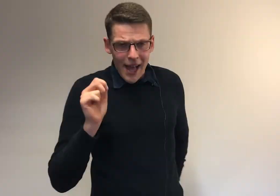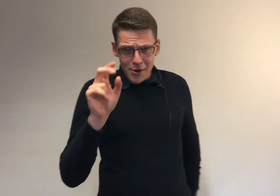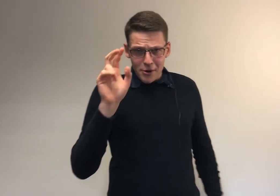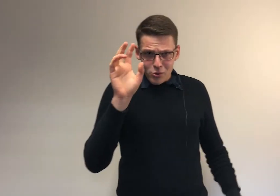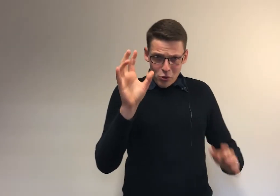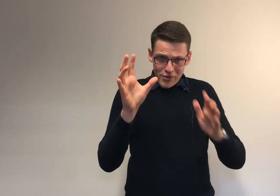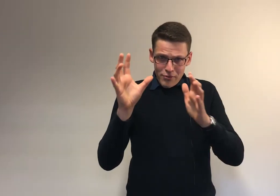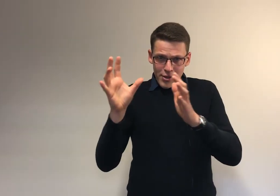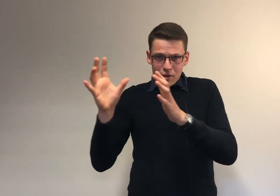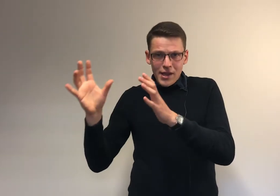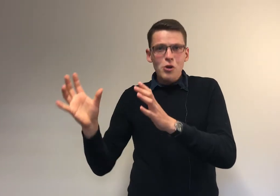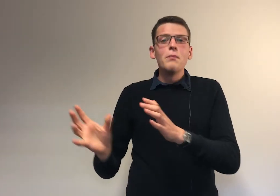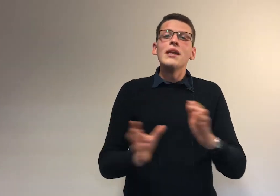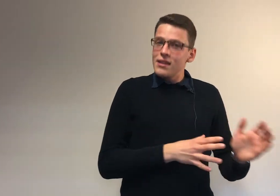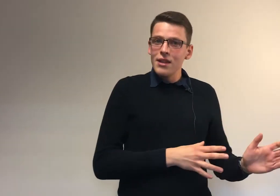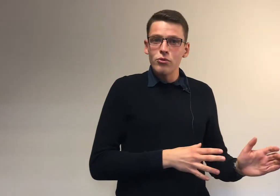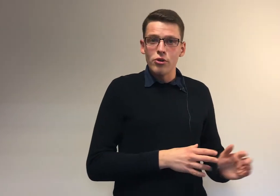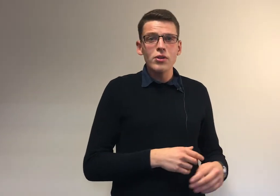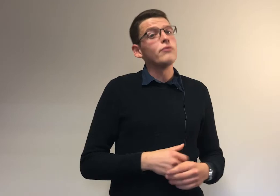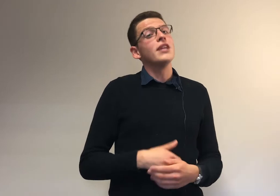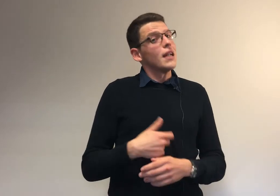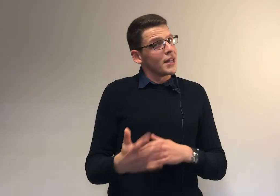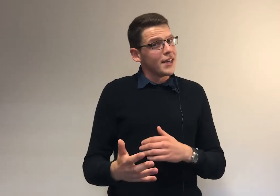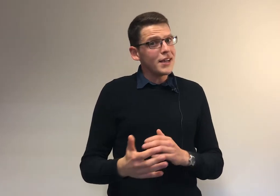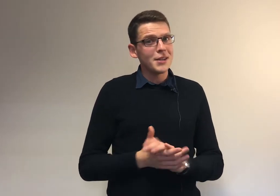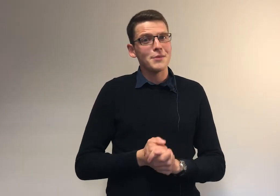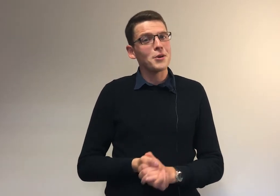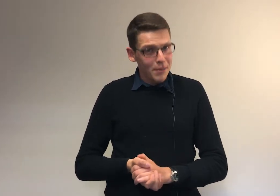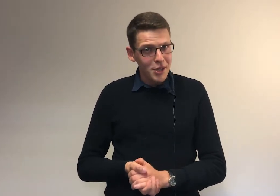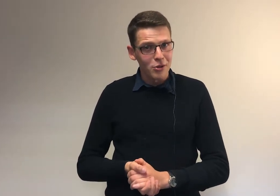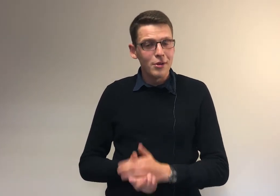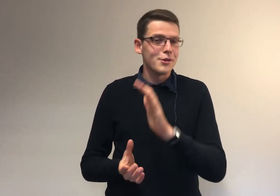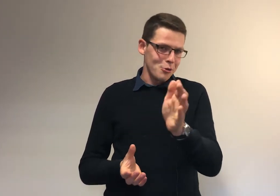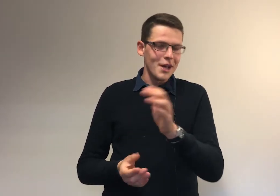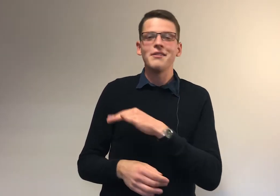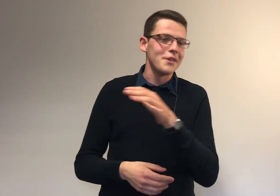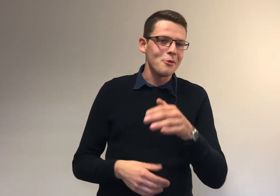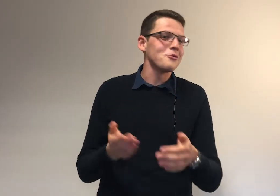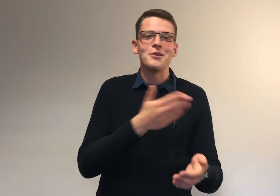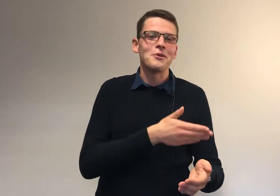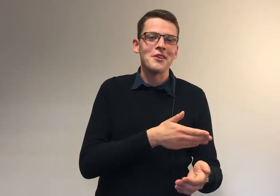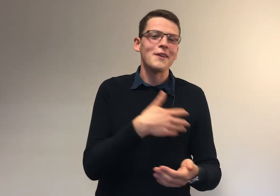Alors, donc, on vient de voir ce que c'était que le métier d'étudiant, tu as vu qu'il y de la matière, j'espère que tu as pris note. C'est une blague, évidemment, vu que c'est enregistré,